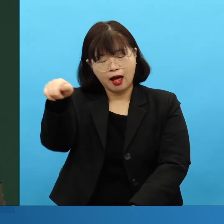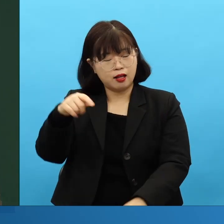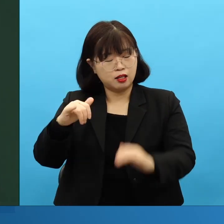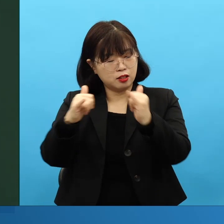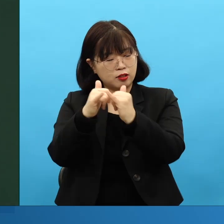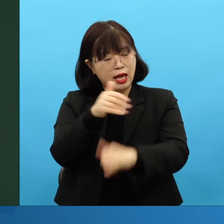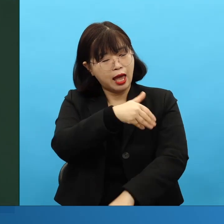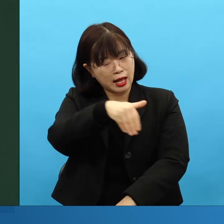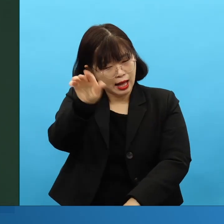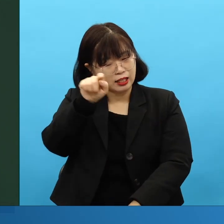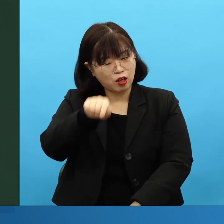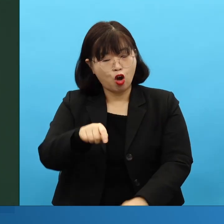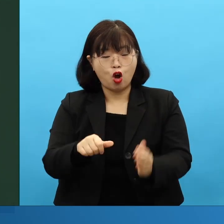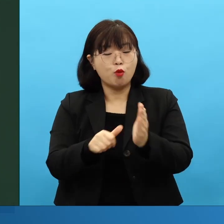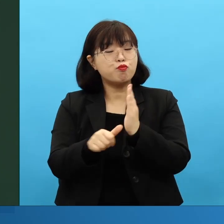우리 같으면, 위험하면 가지마.